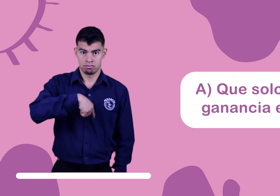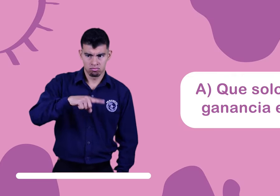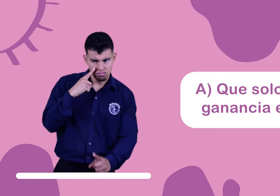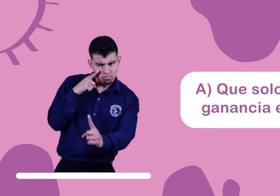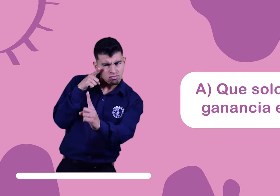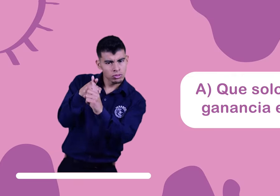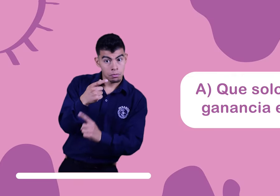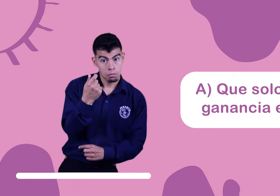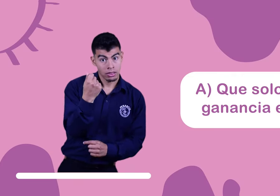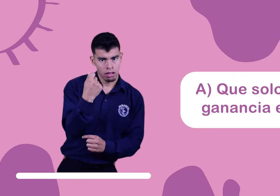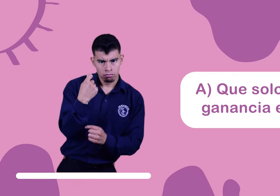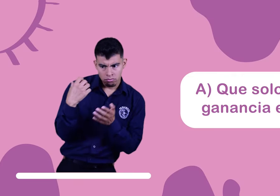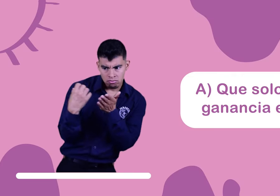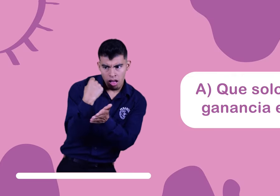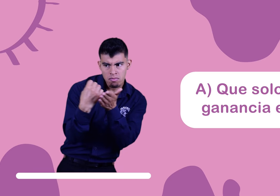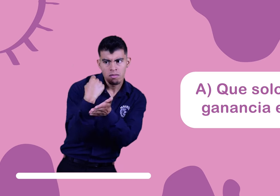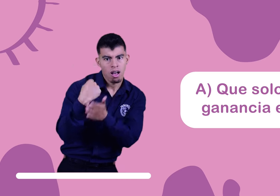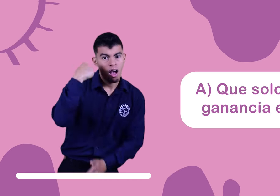¿Qué solo busca una ganancia económica?